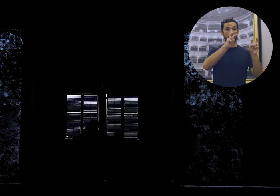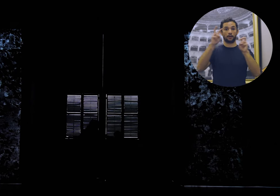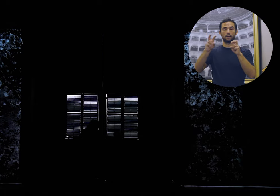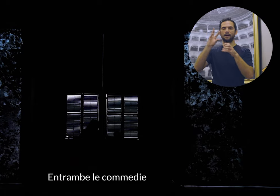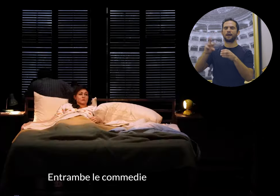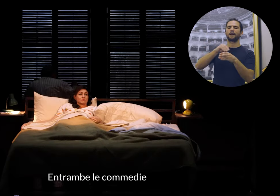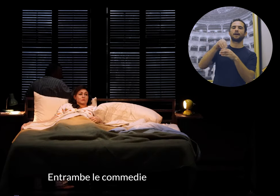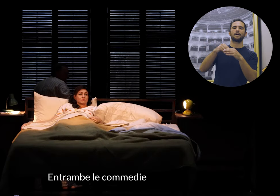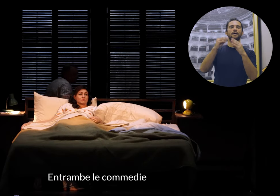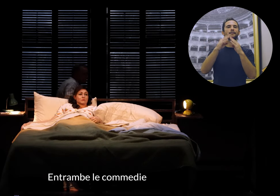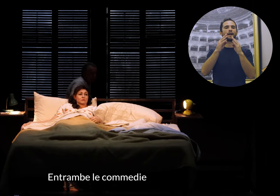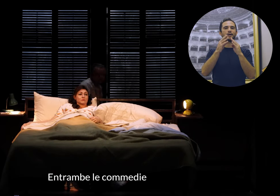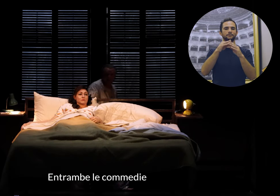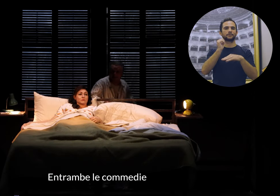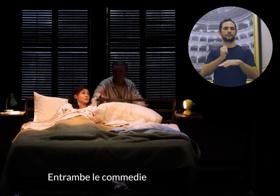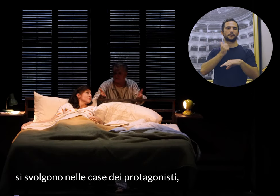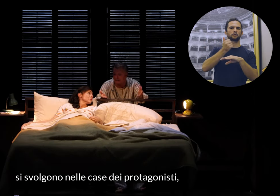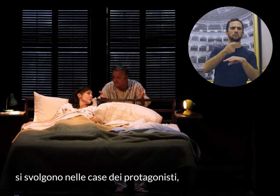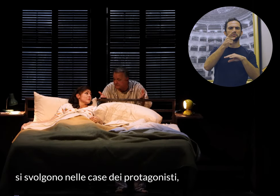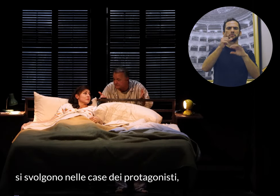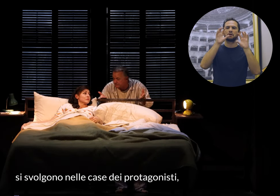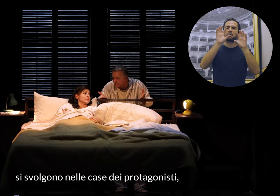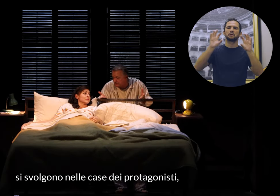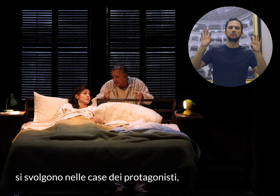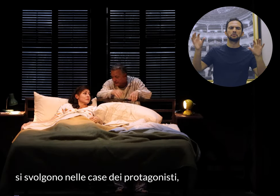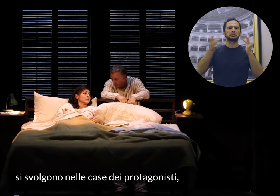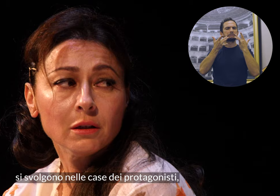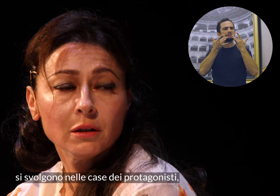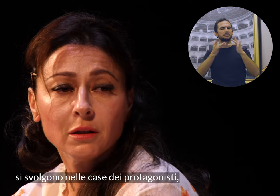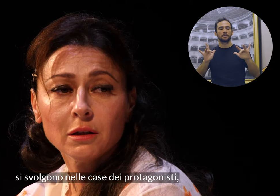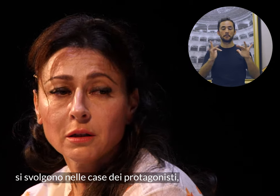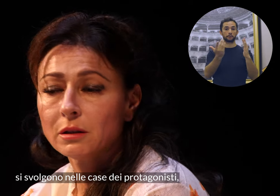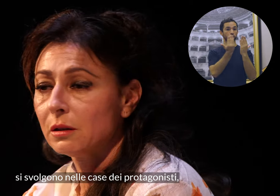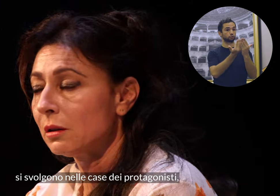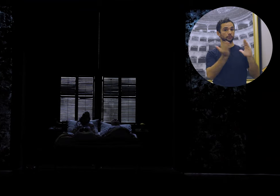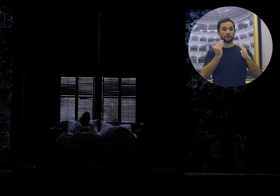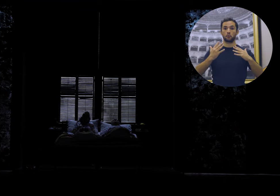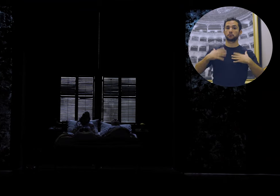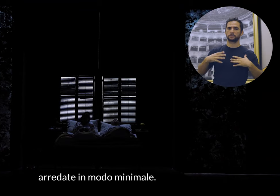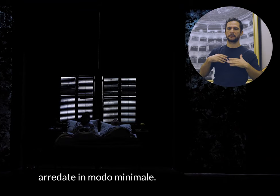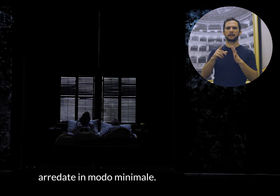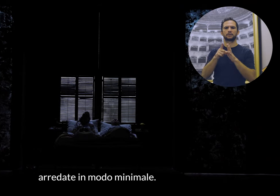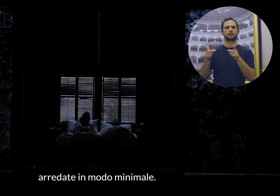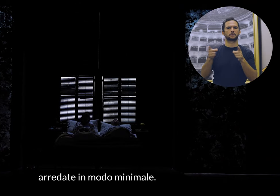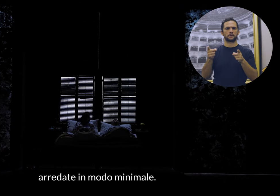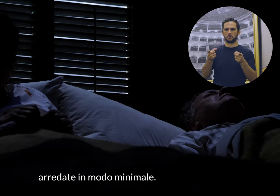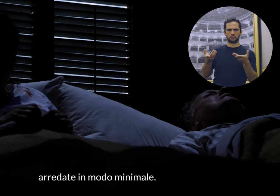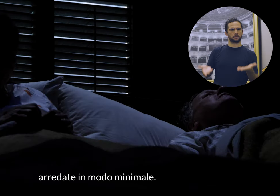Entrambe le commedie si svolgono nelle case dei protagonisti, arredate in modo